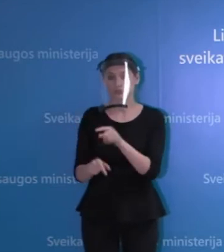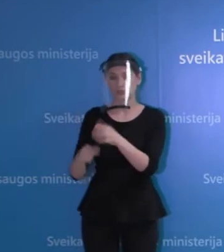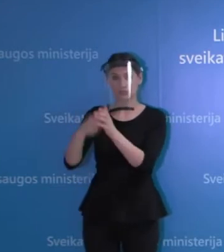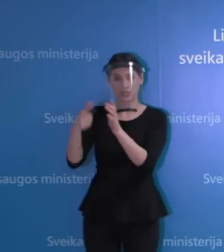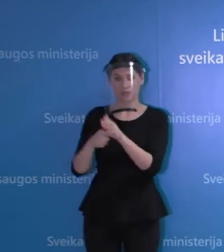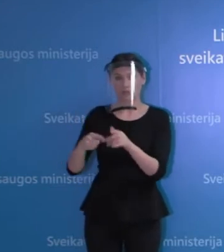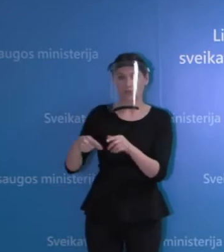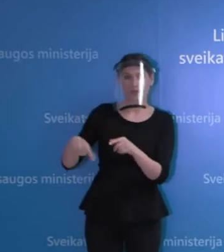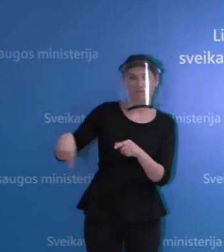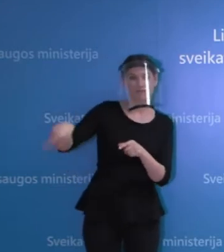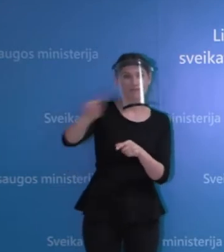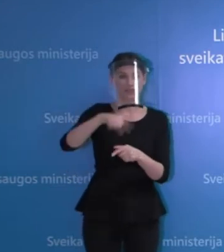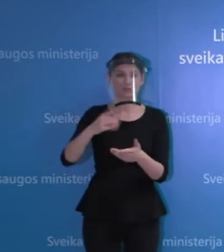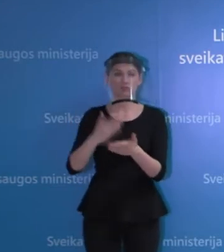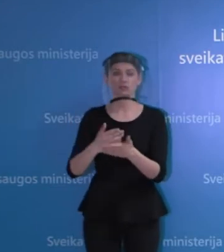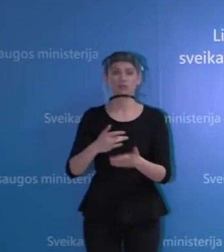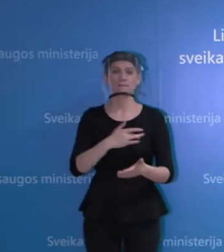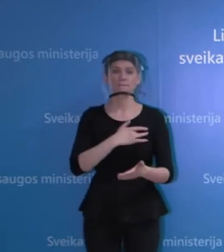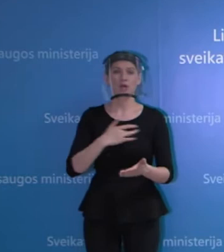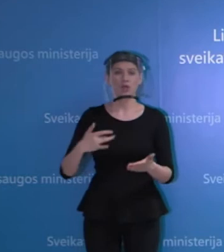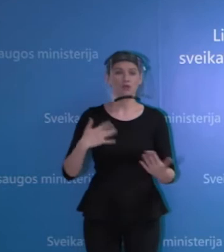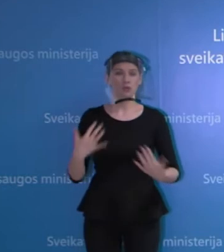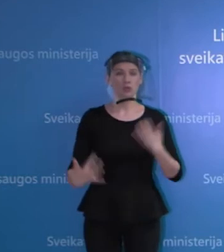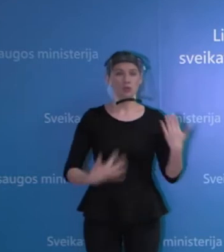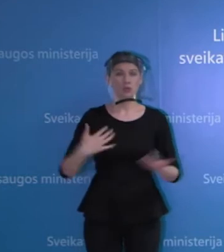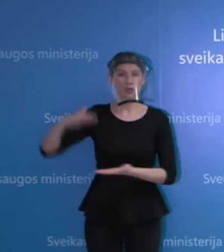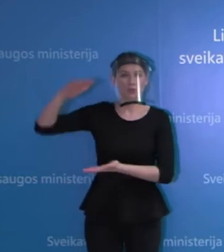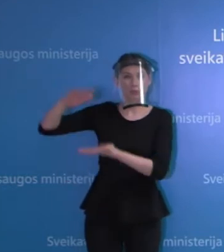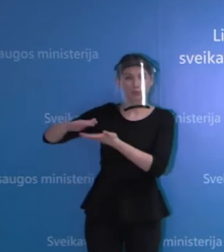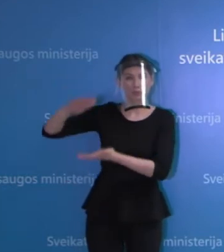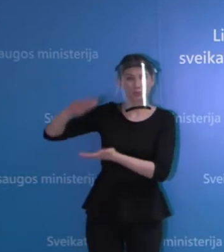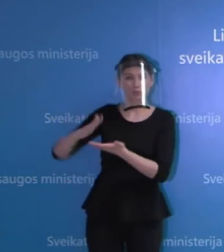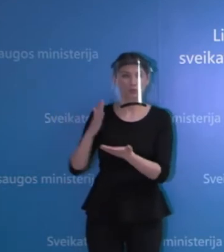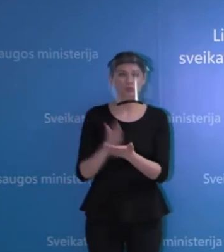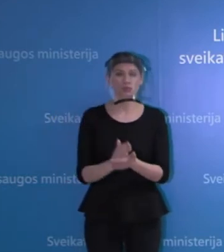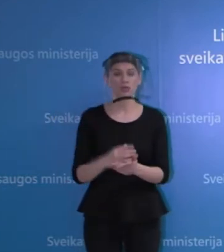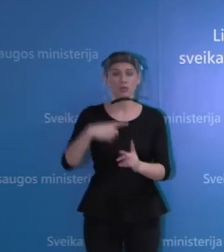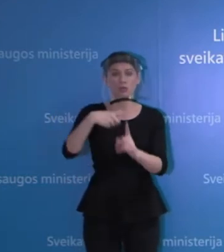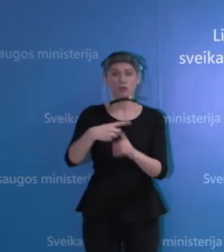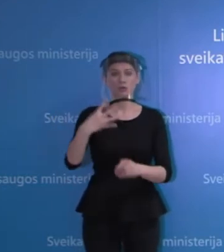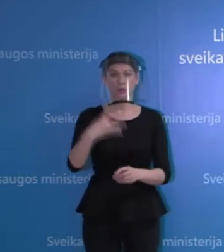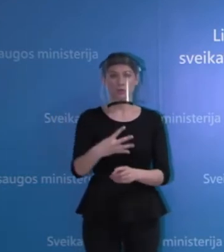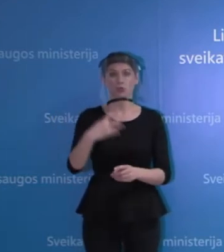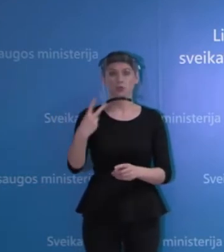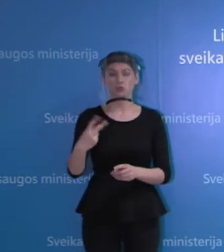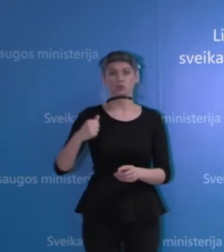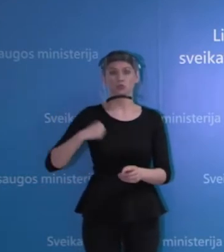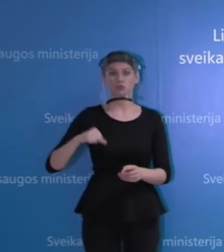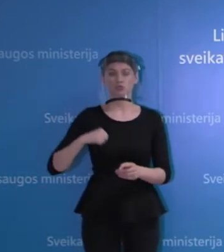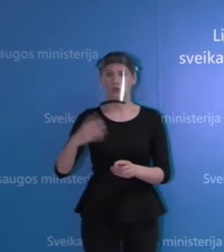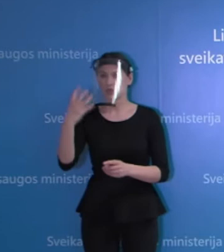jiems yra taikoma dirbtinė plaučių ventilacija. Dar 42 pacientai yra gydomi